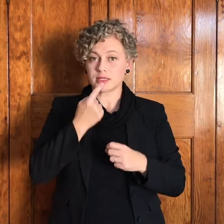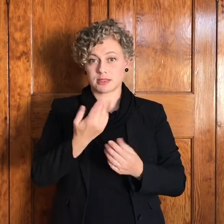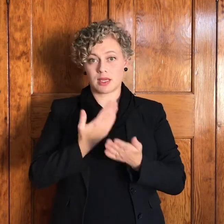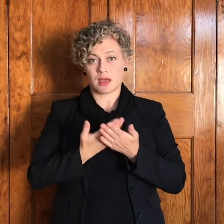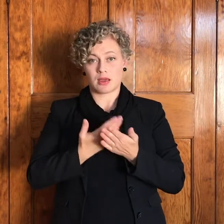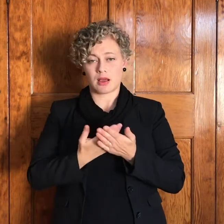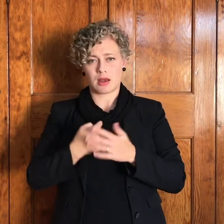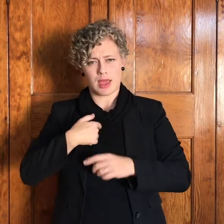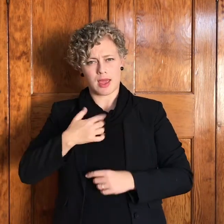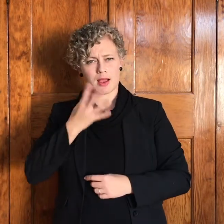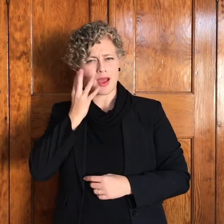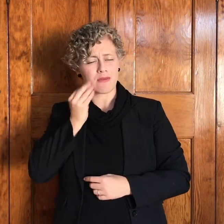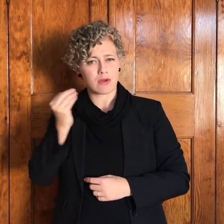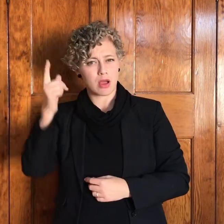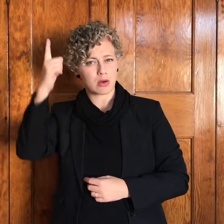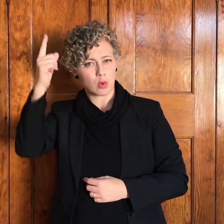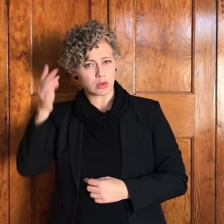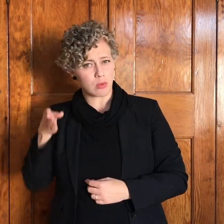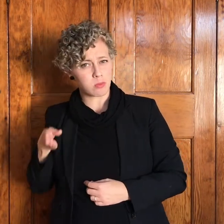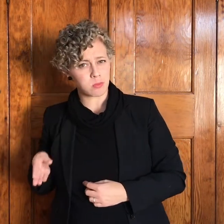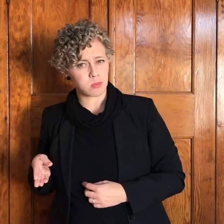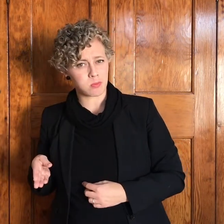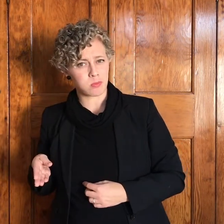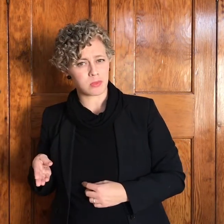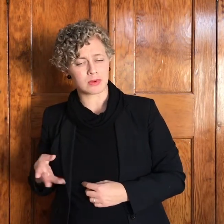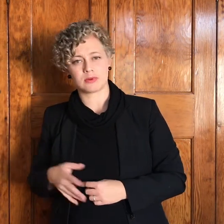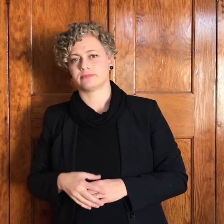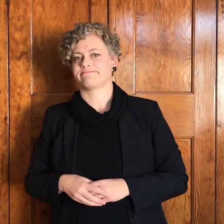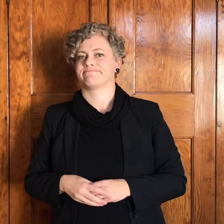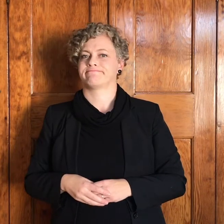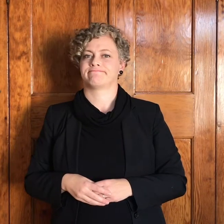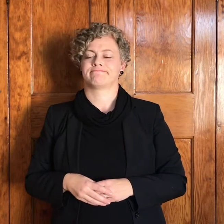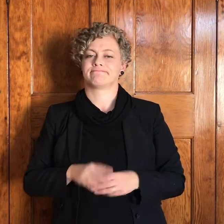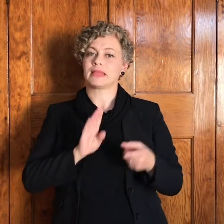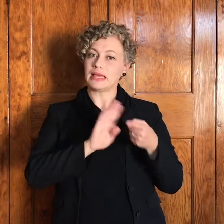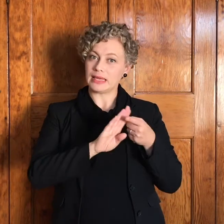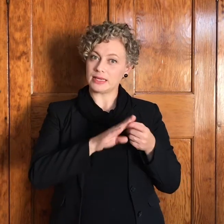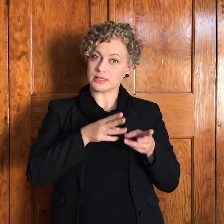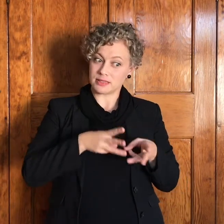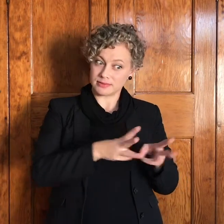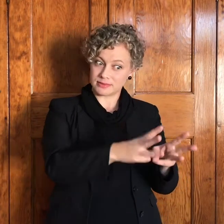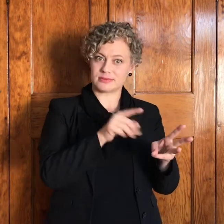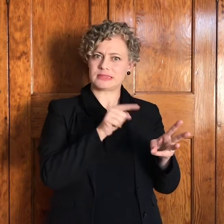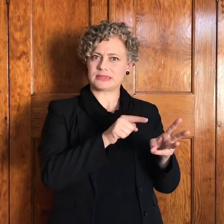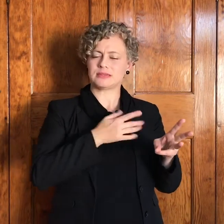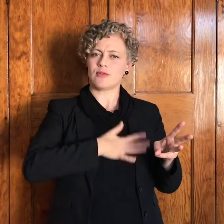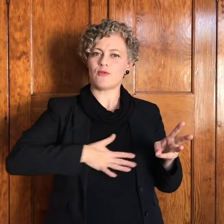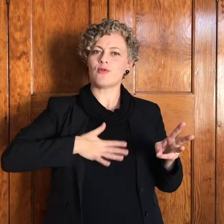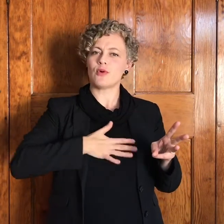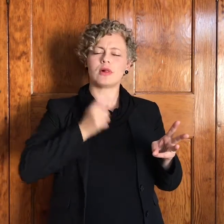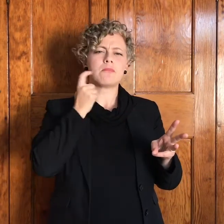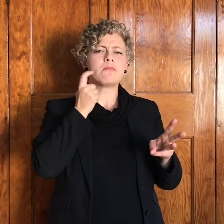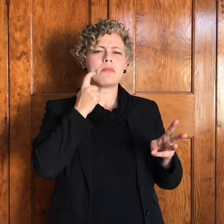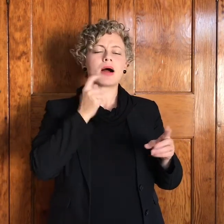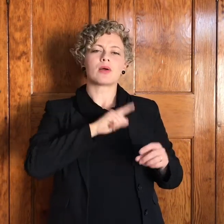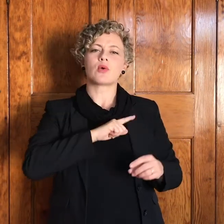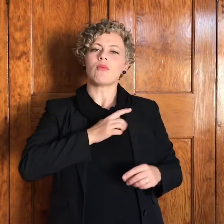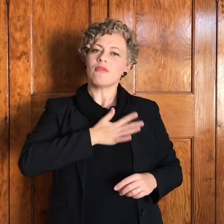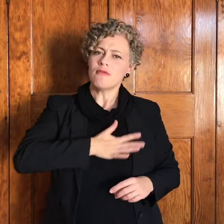god sê hier staan ek by jou hy moet het beleef maar kan hy hier sê ek het god beleef die antwoord